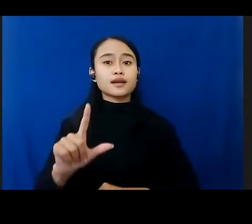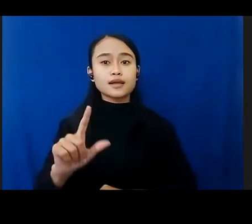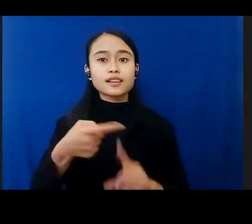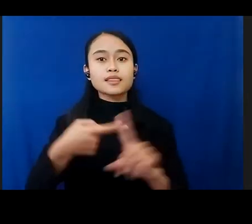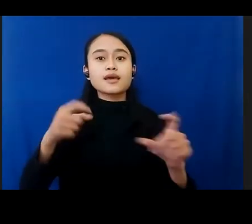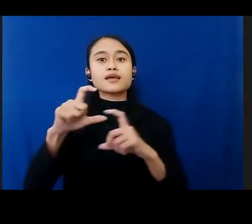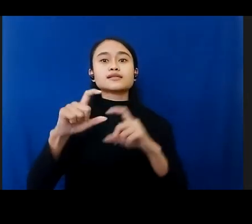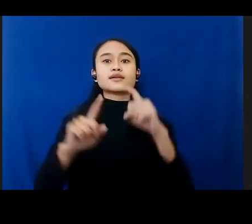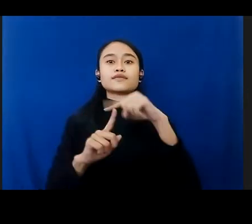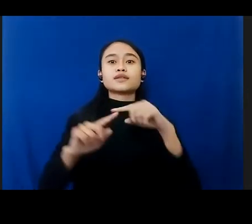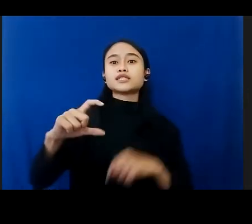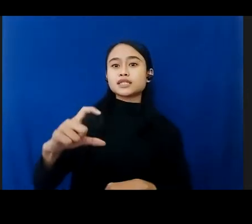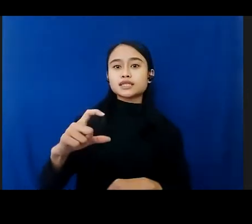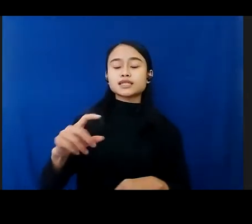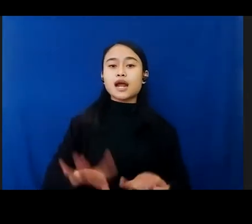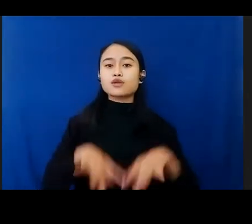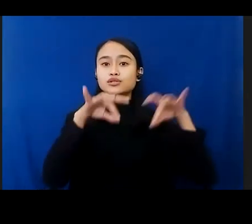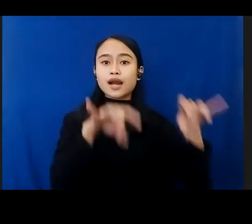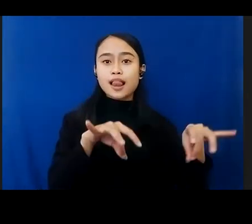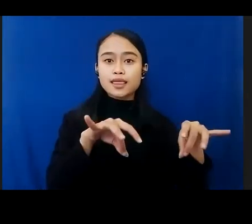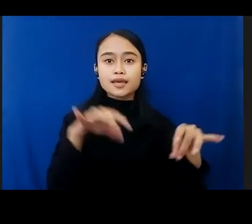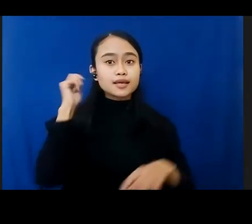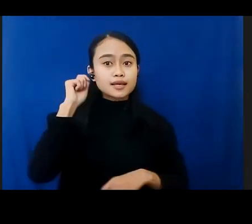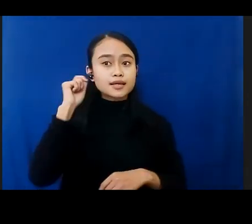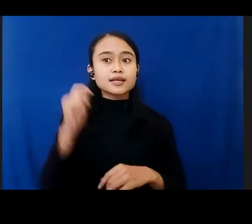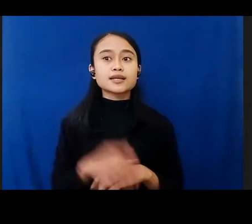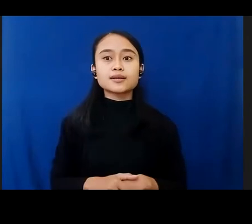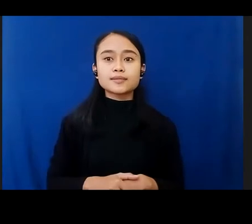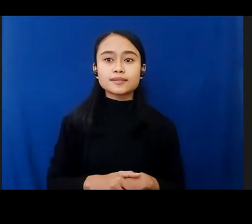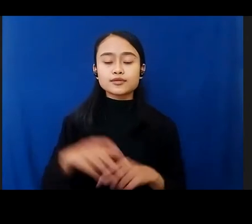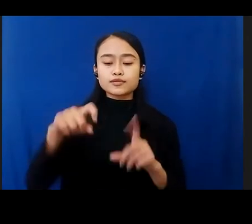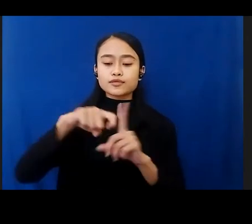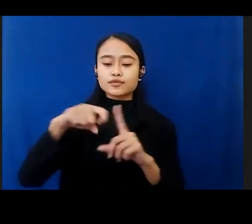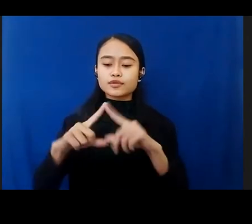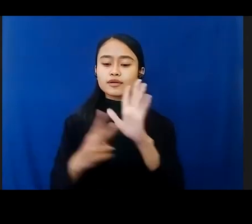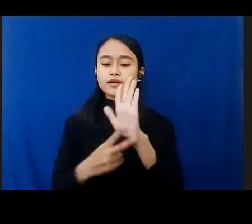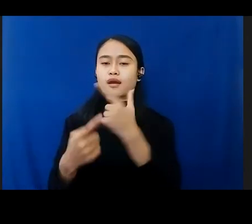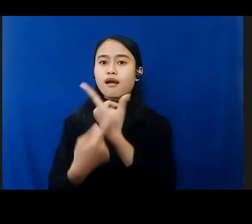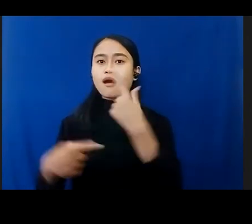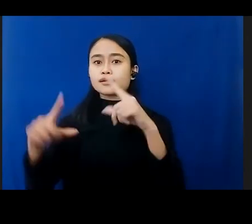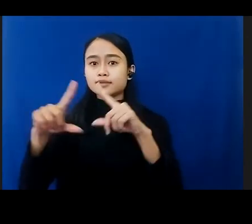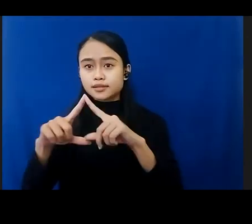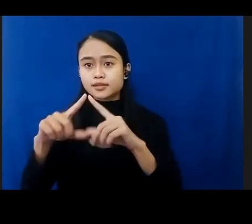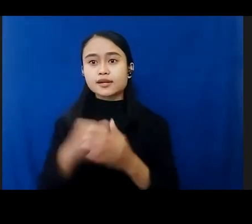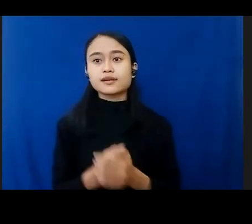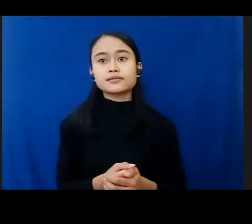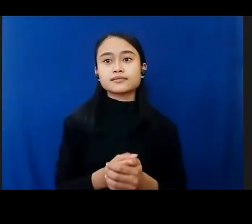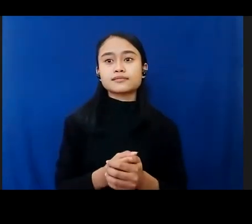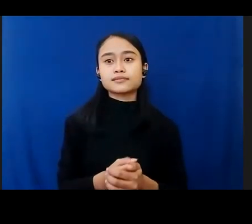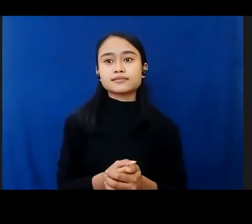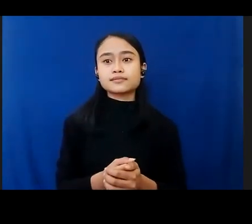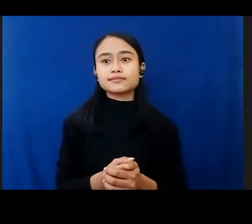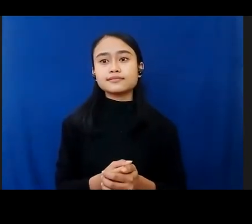Children Australia, Ibu Kanya Eka Santi, Direktur Rehabilitasi Sosial Anak Kementerian Sosial,